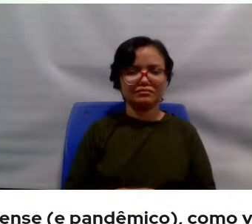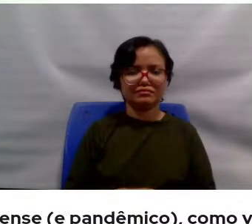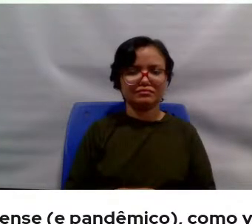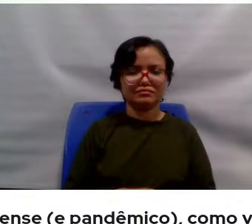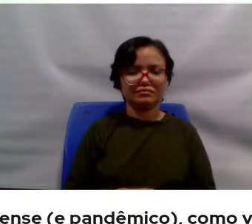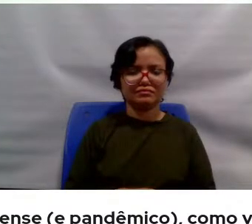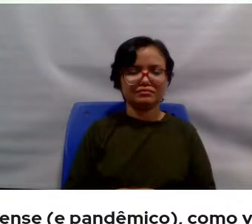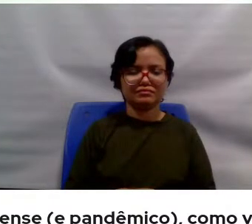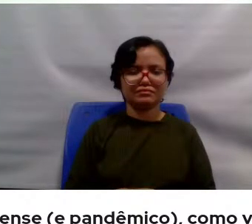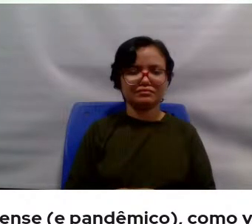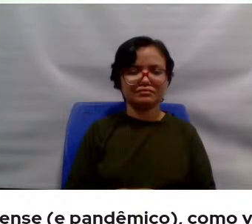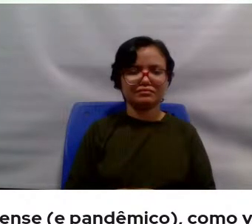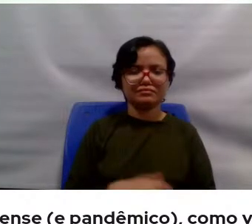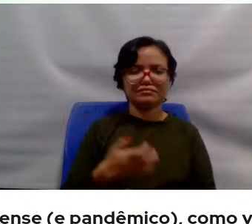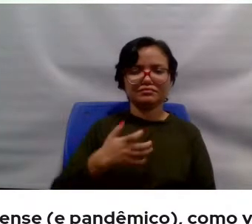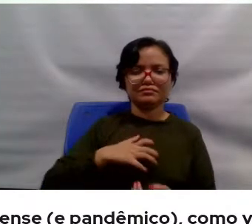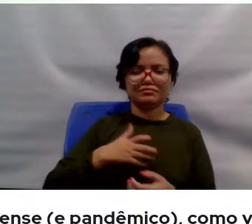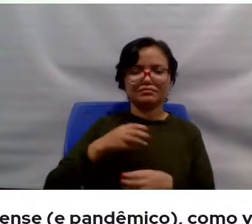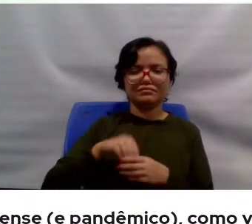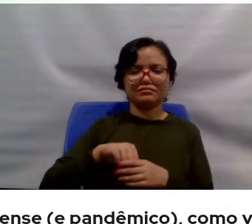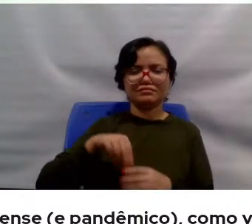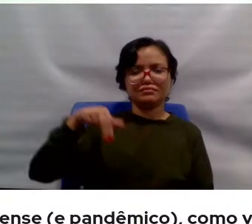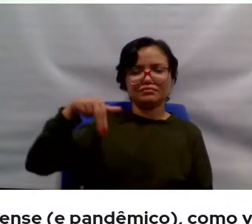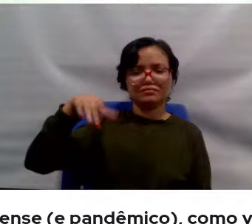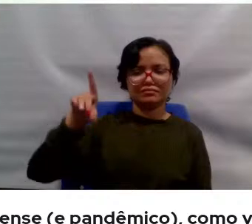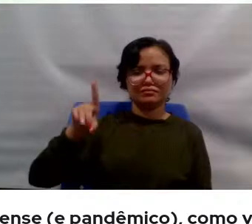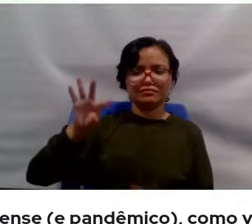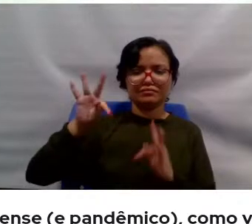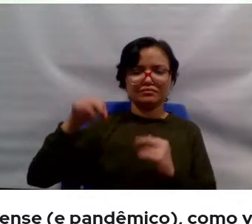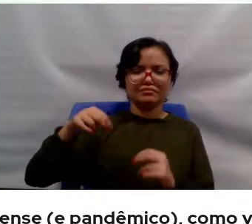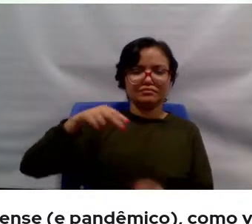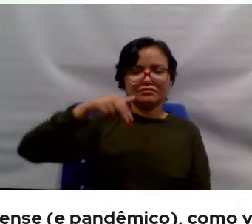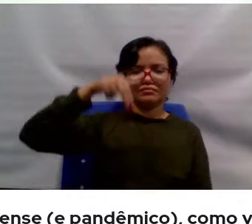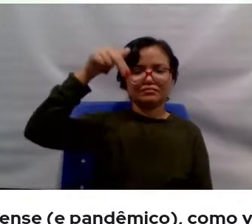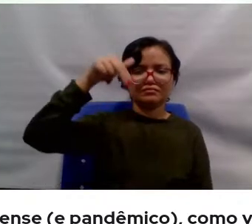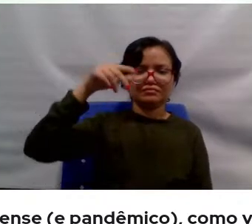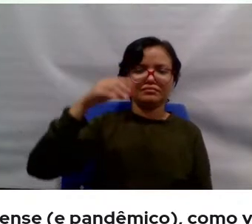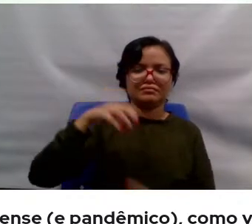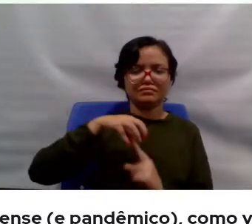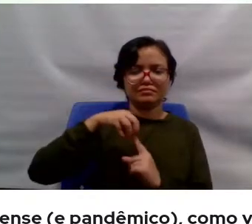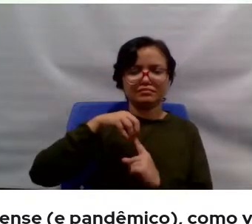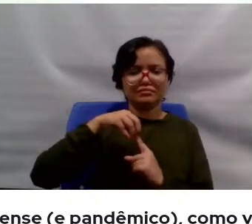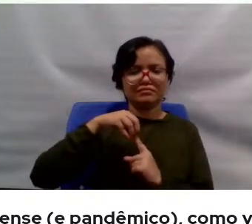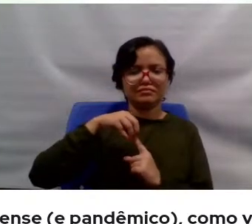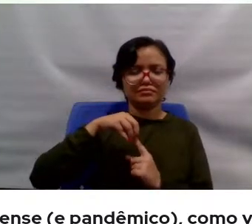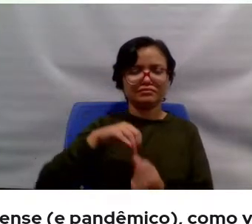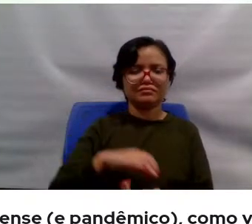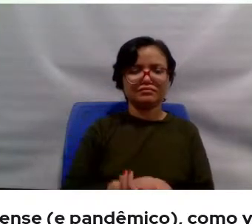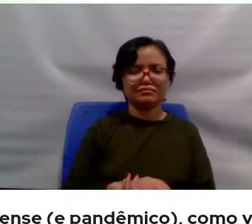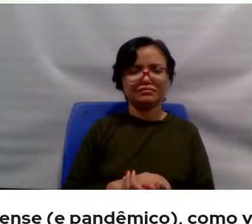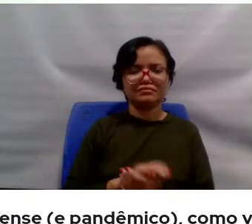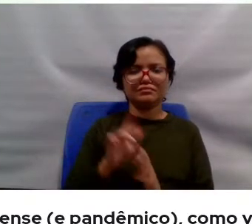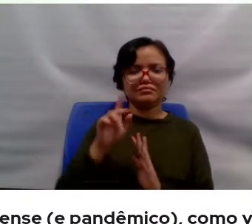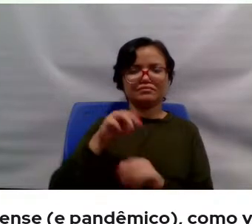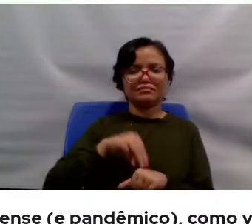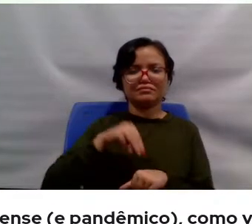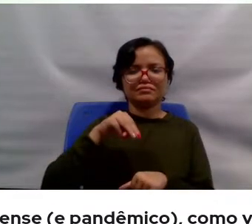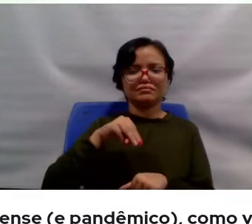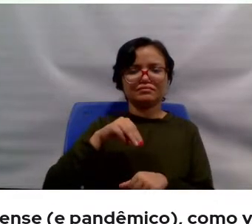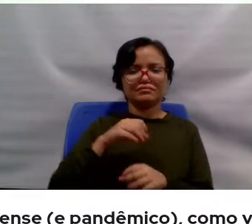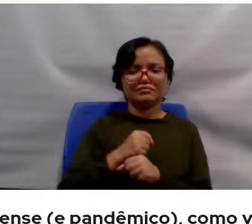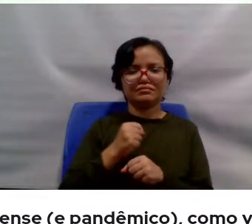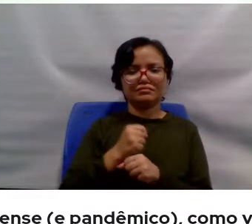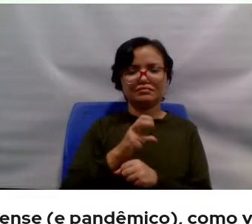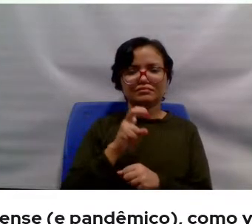Nordeste todo, Norte, o único programa que é nota 5 acadêmico é o